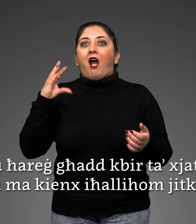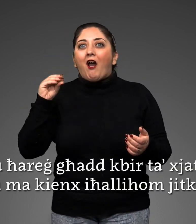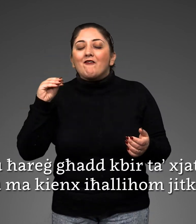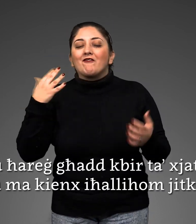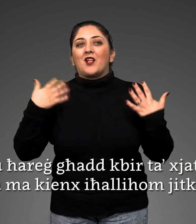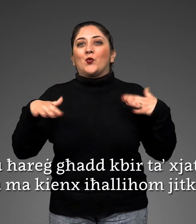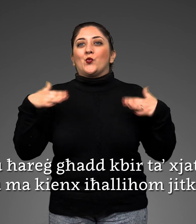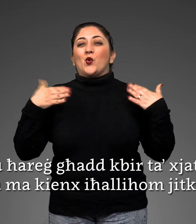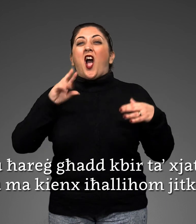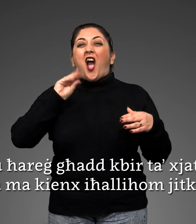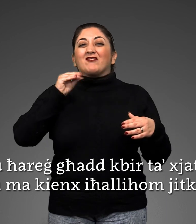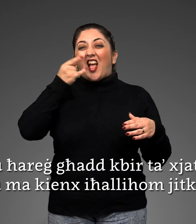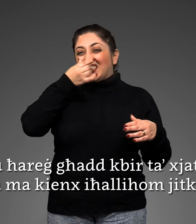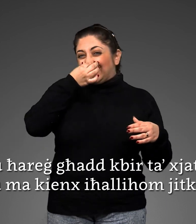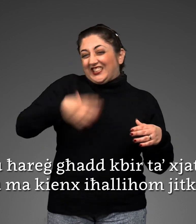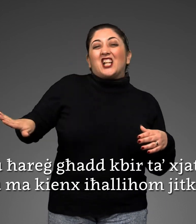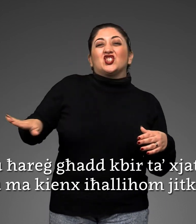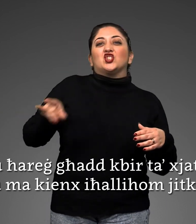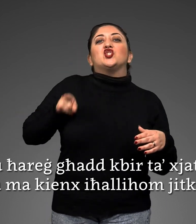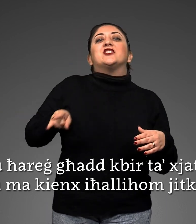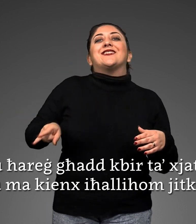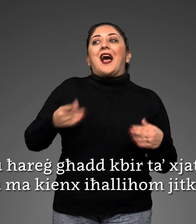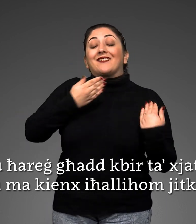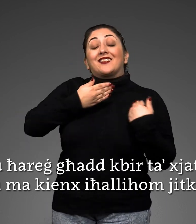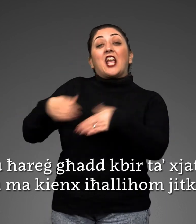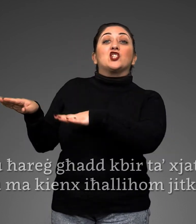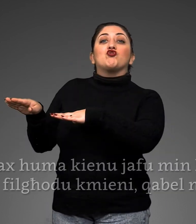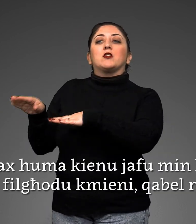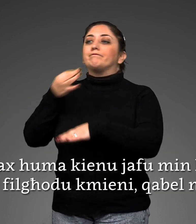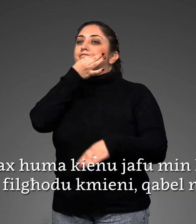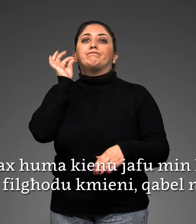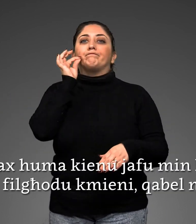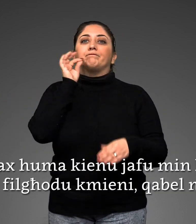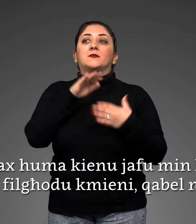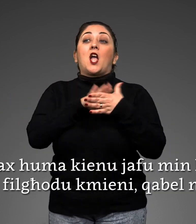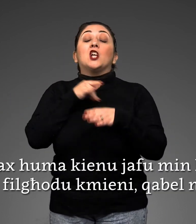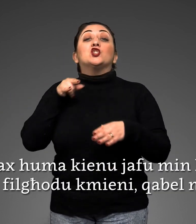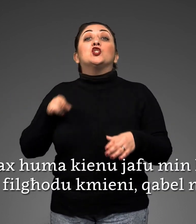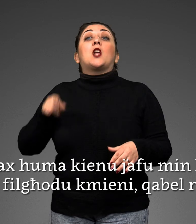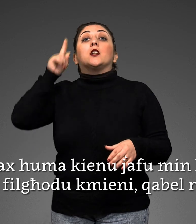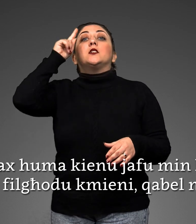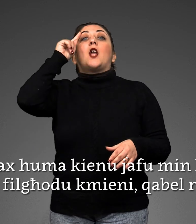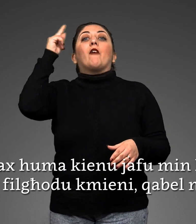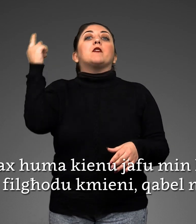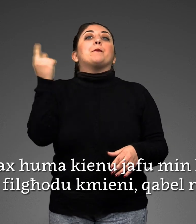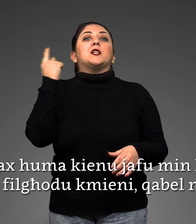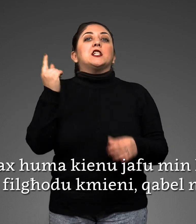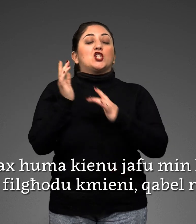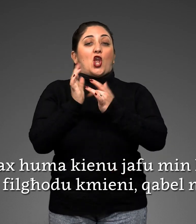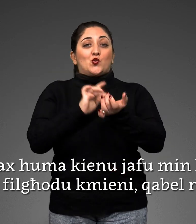gbir taċxjaten liju ma' kinx iħall-liħom jitkallmu aġu ma' kinu jafu minnkin. Lada fil